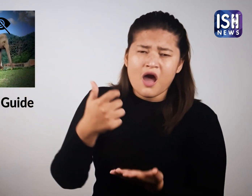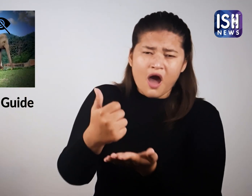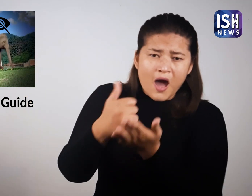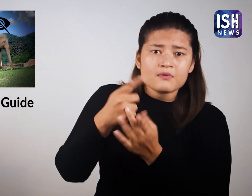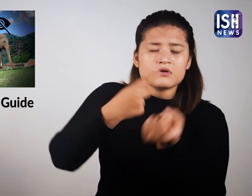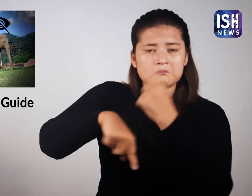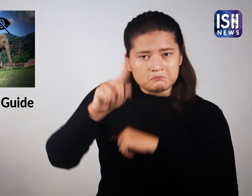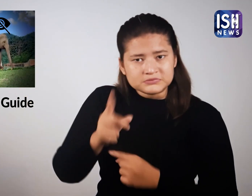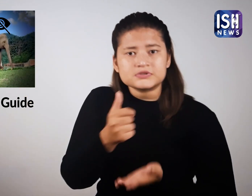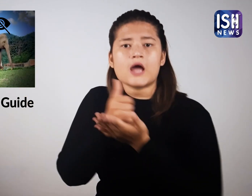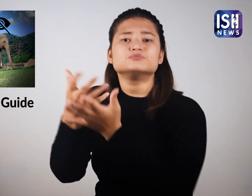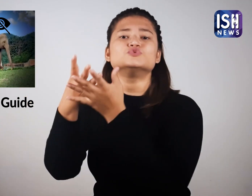करनी चाहिए।